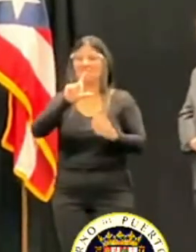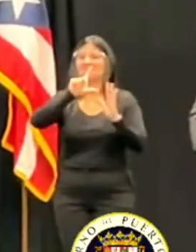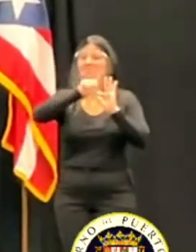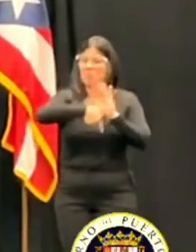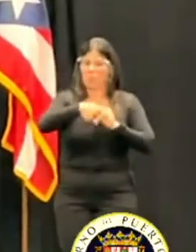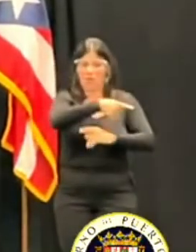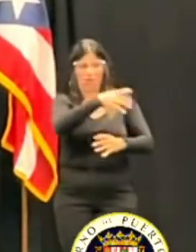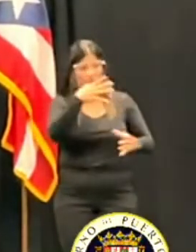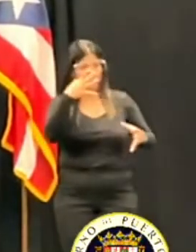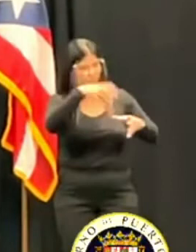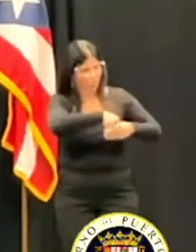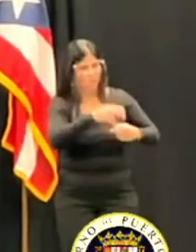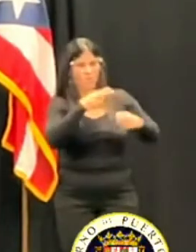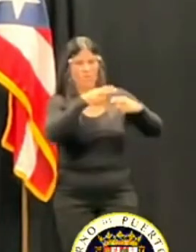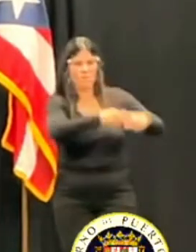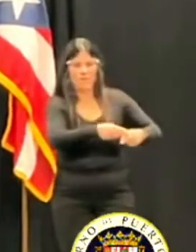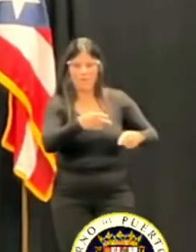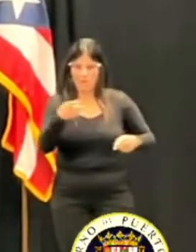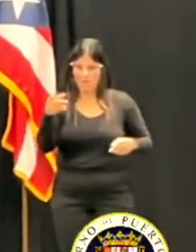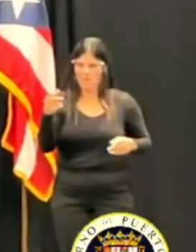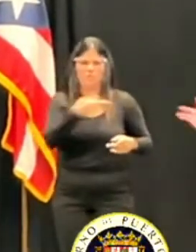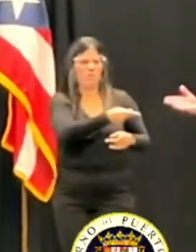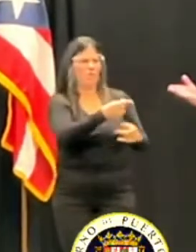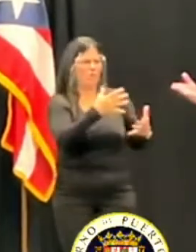¿cuáles serían sus primeros pasos de ambas partes?